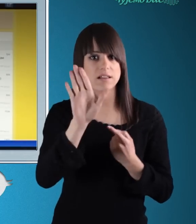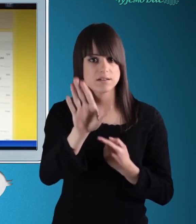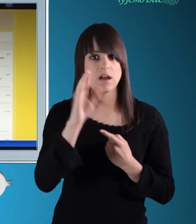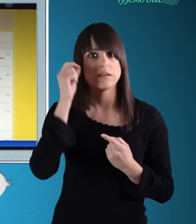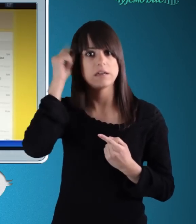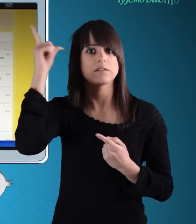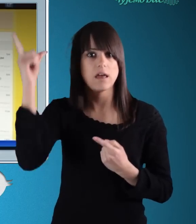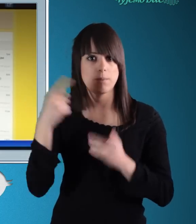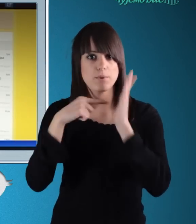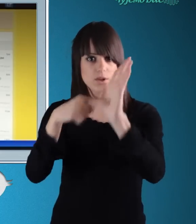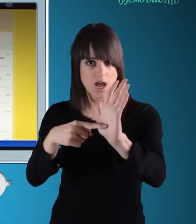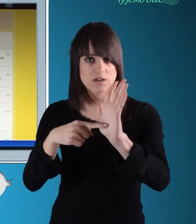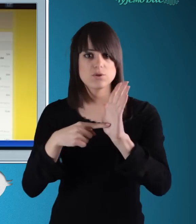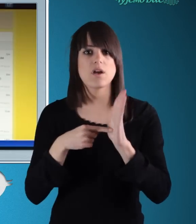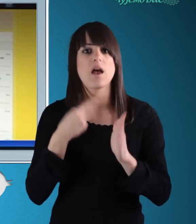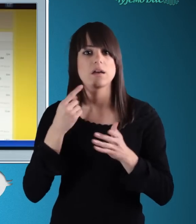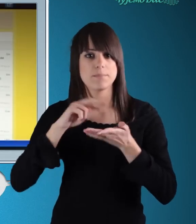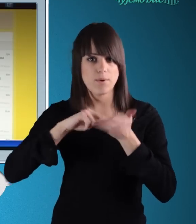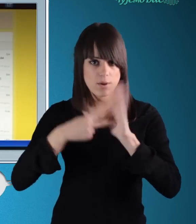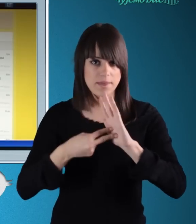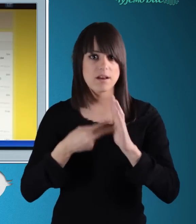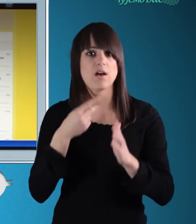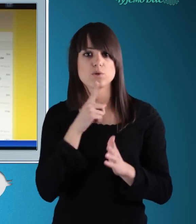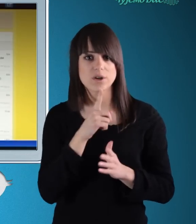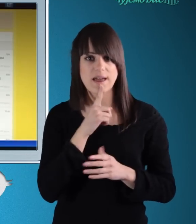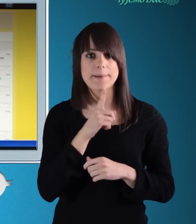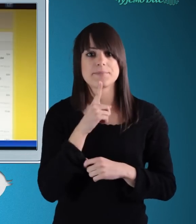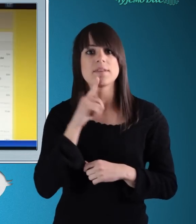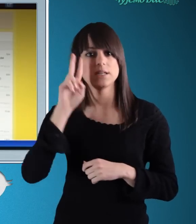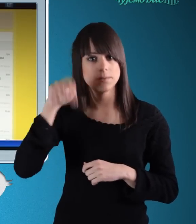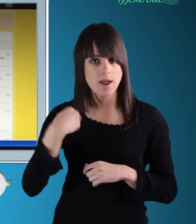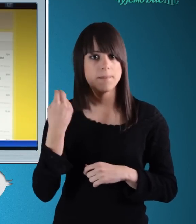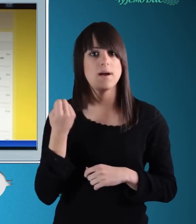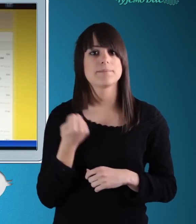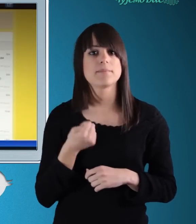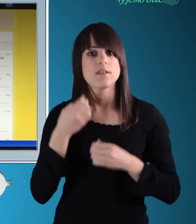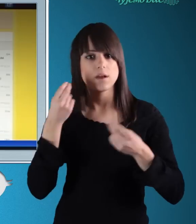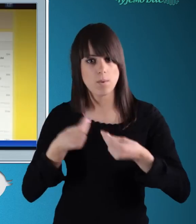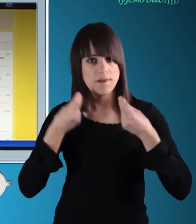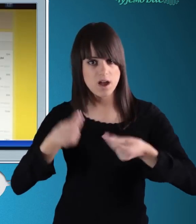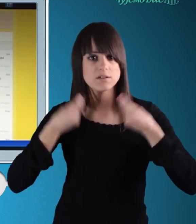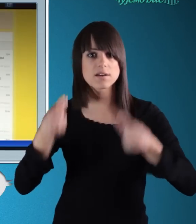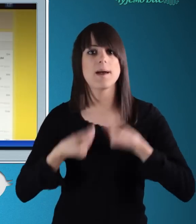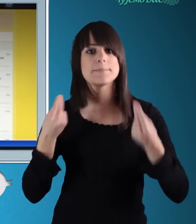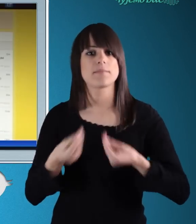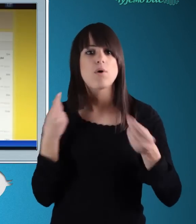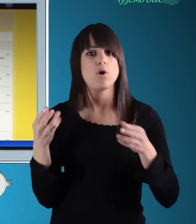rešavanja i redovno informišite zajednicu koju ste okupili o svemu onome što radite. Pored toga, važno je da